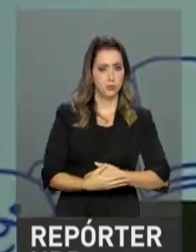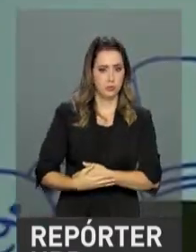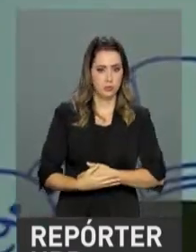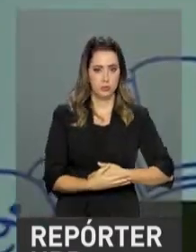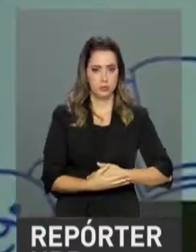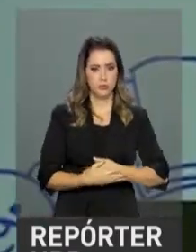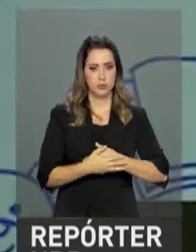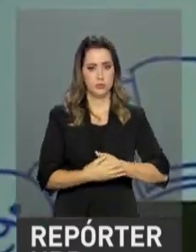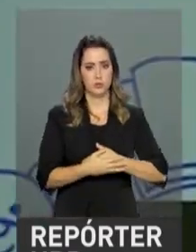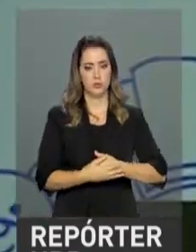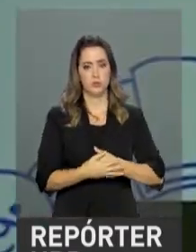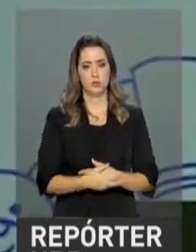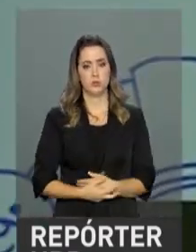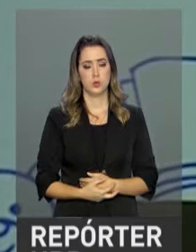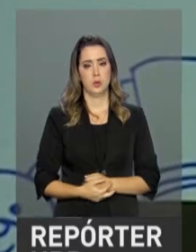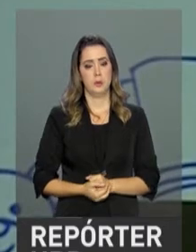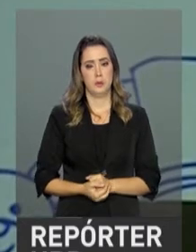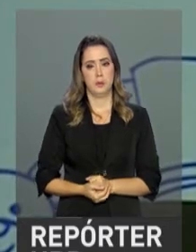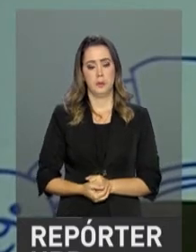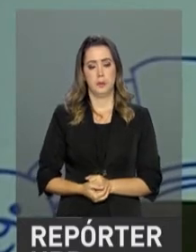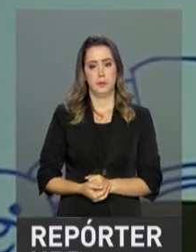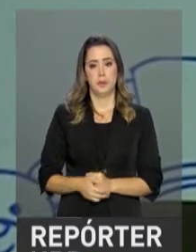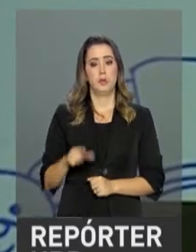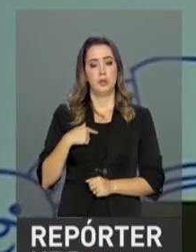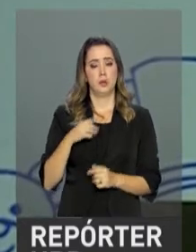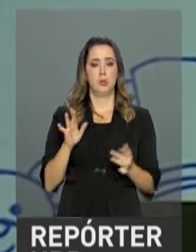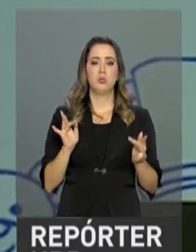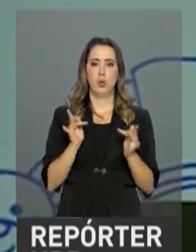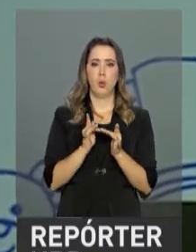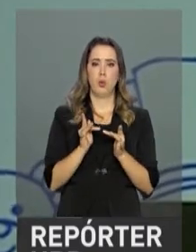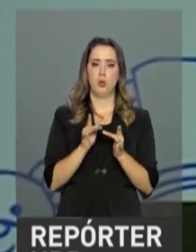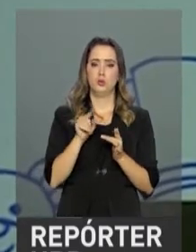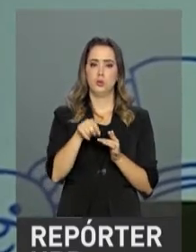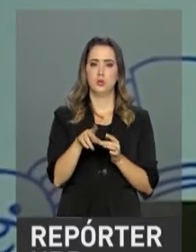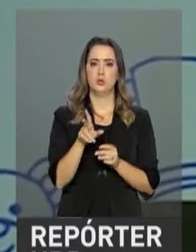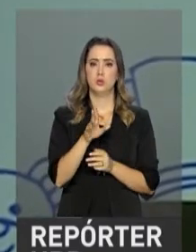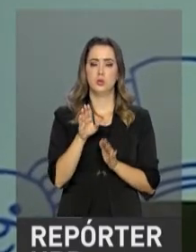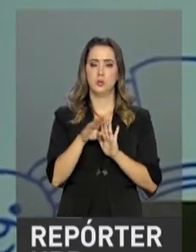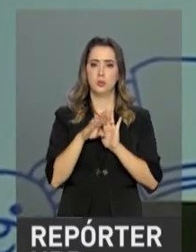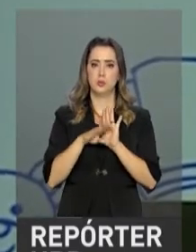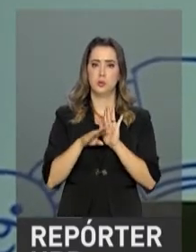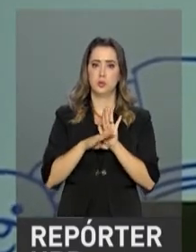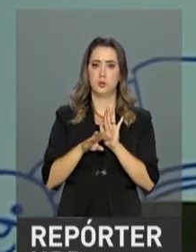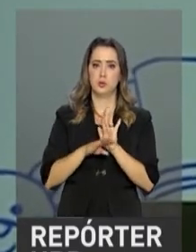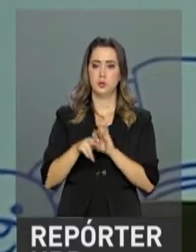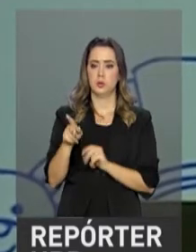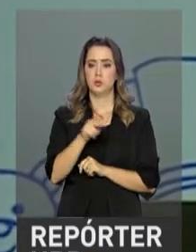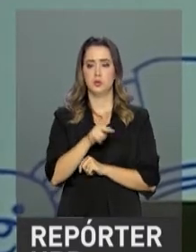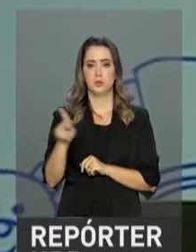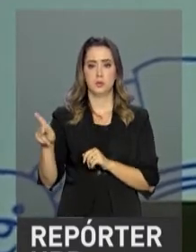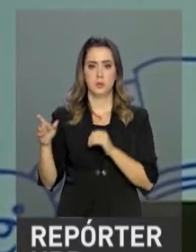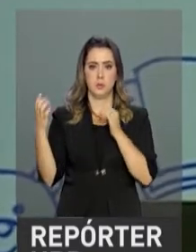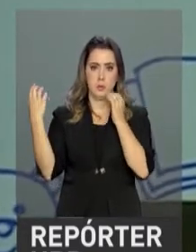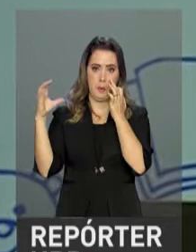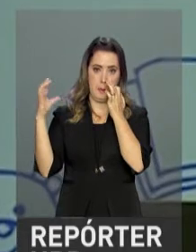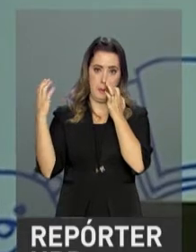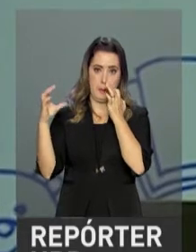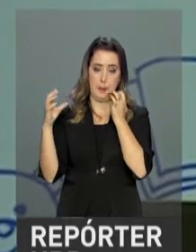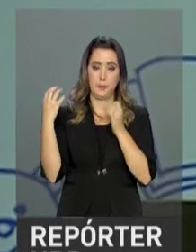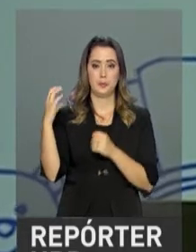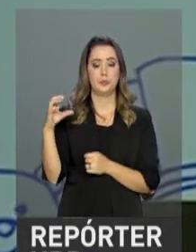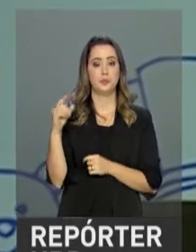coincidência muito grande entre os programas que o nosso ilustre presidente Santos insetou na